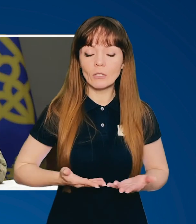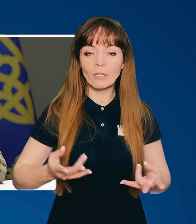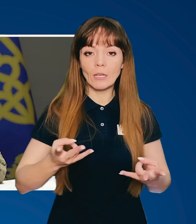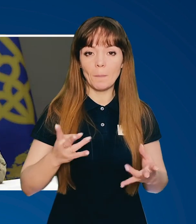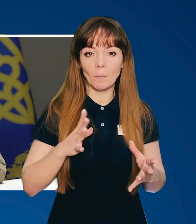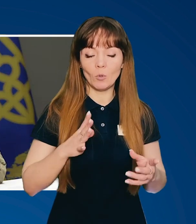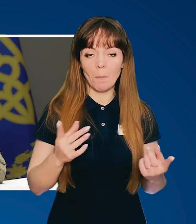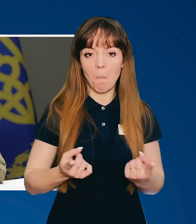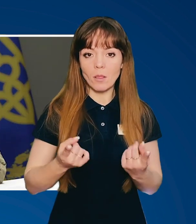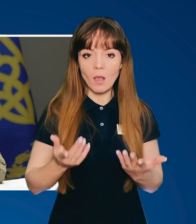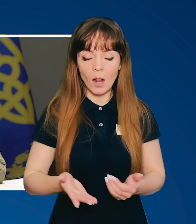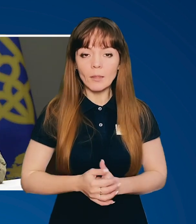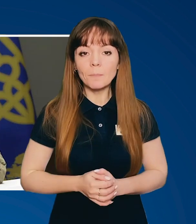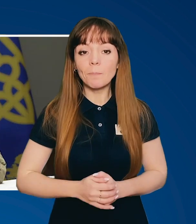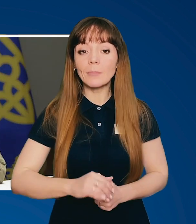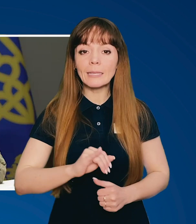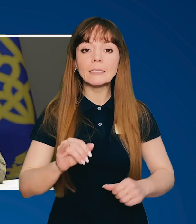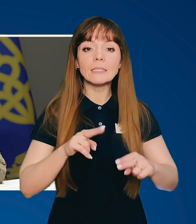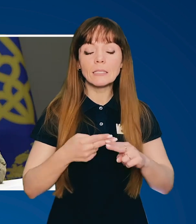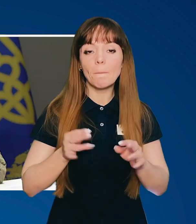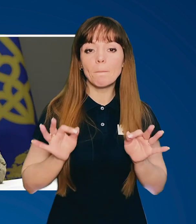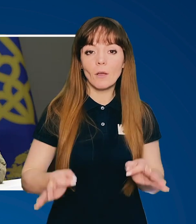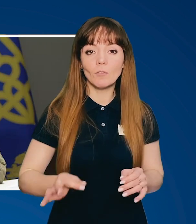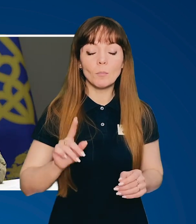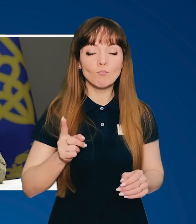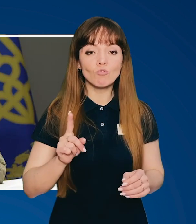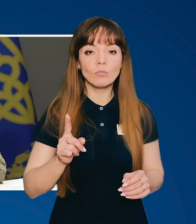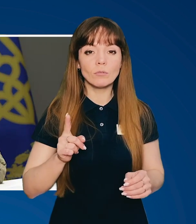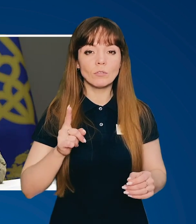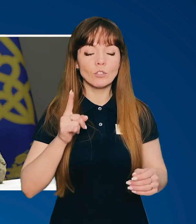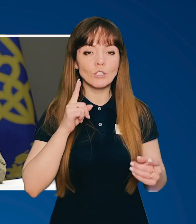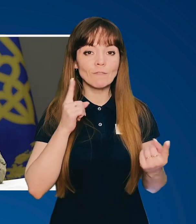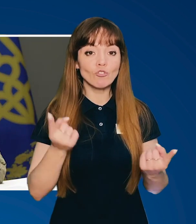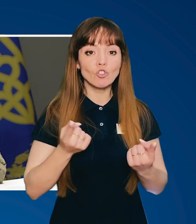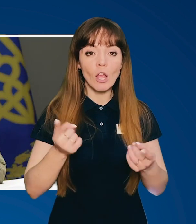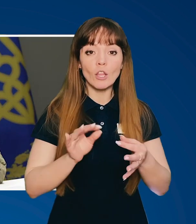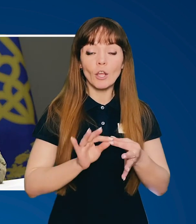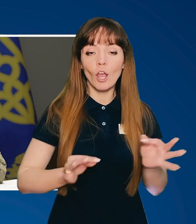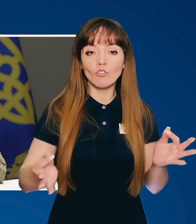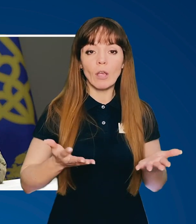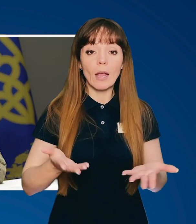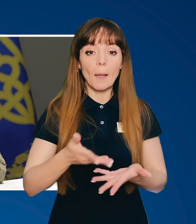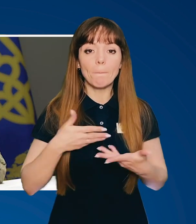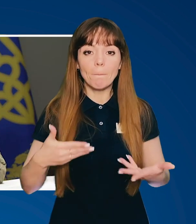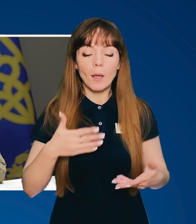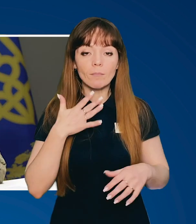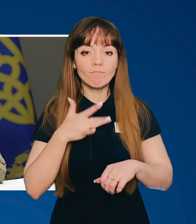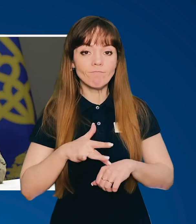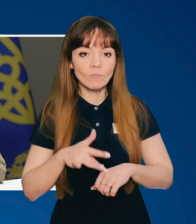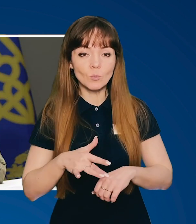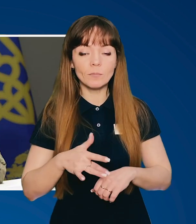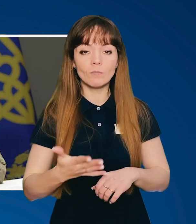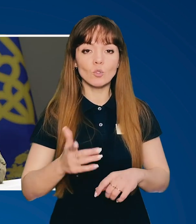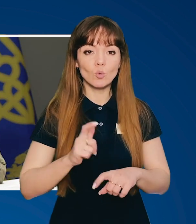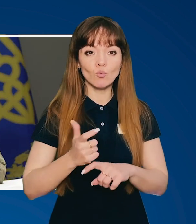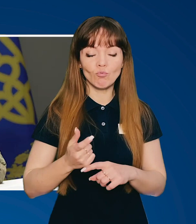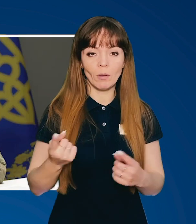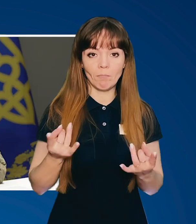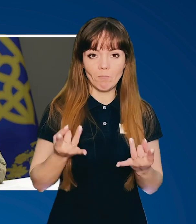житті треба бути банальним. І це правильно, тому що звичайні речі, які ми любимо, дуже